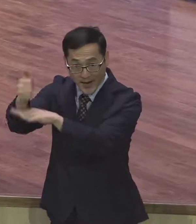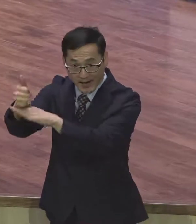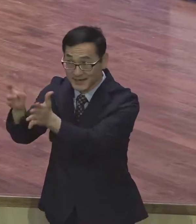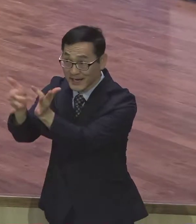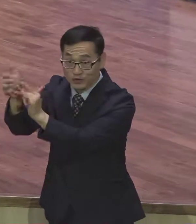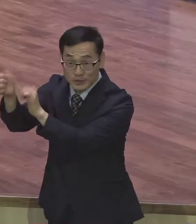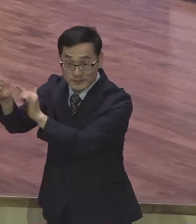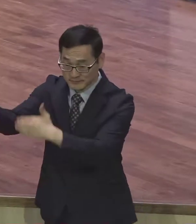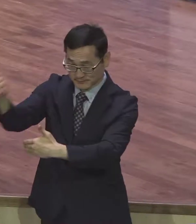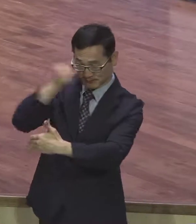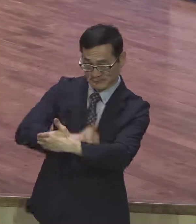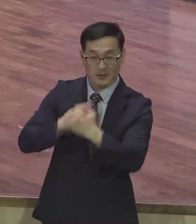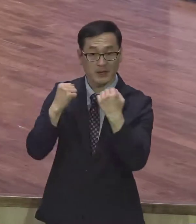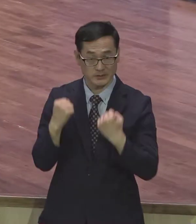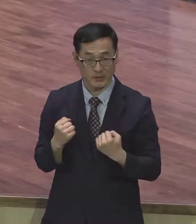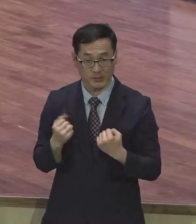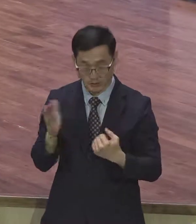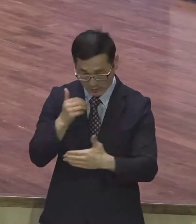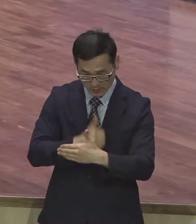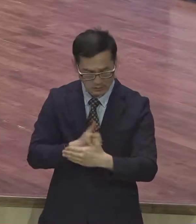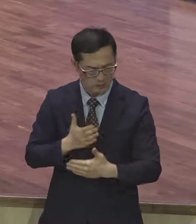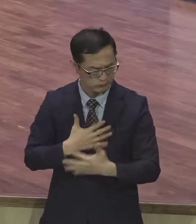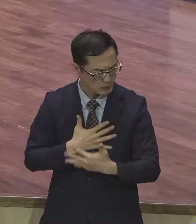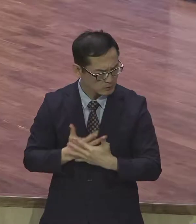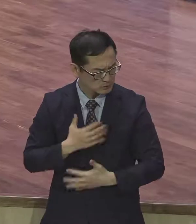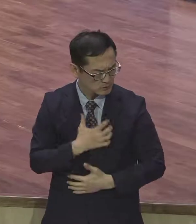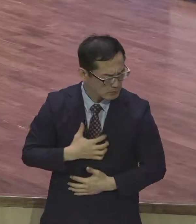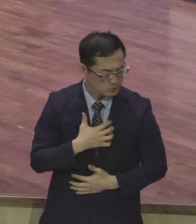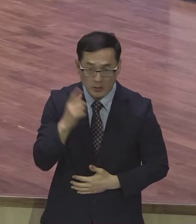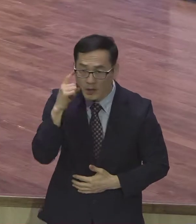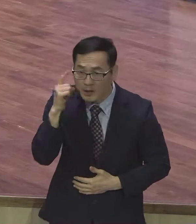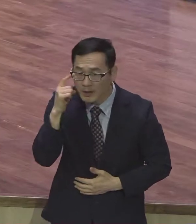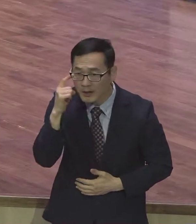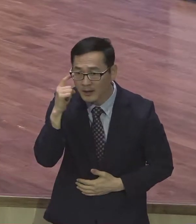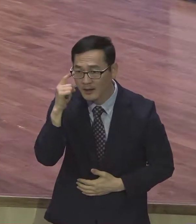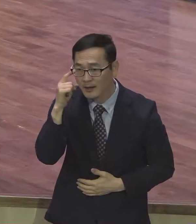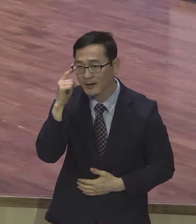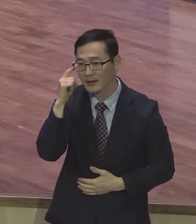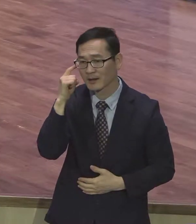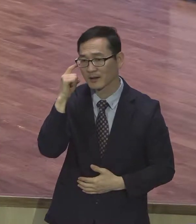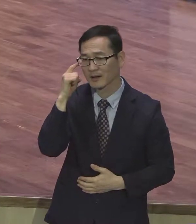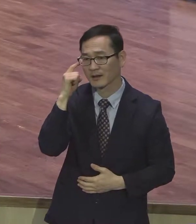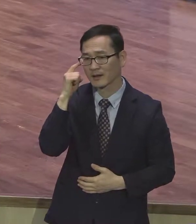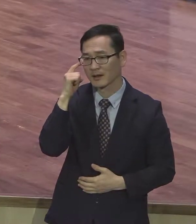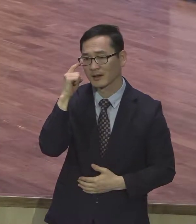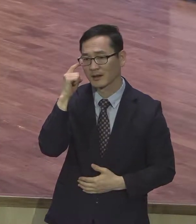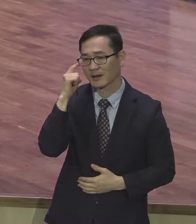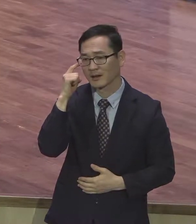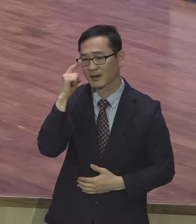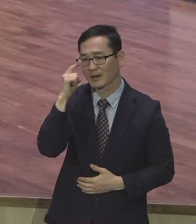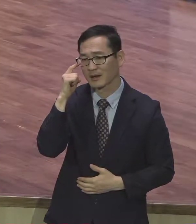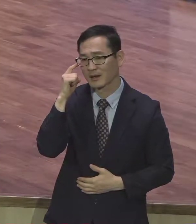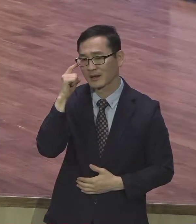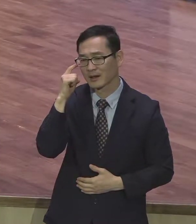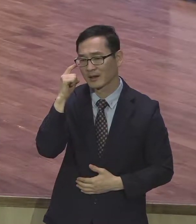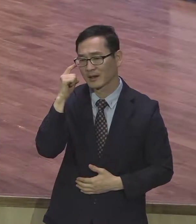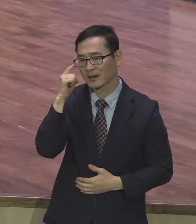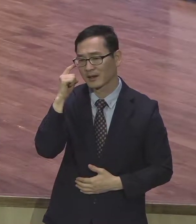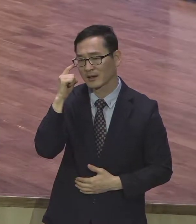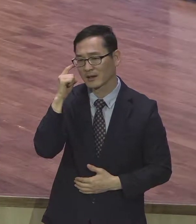그런데 왜 평안하지 않느냐말이에요. 그건 삶이 잘못된 거란 말이에요. 뭔가 내 육신적인